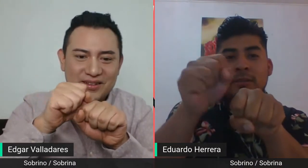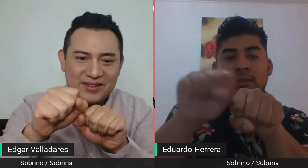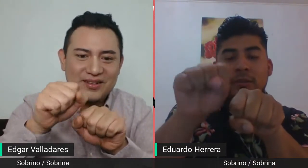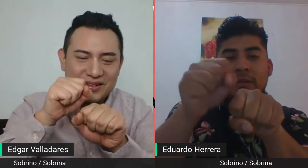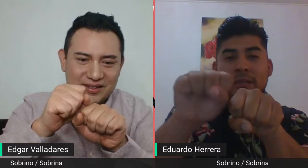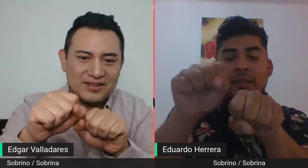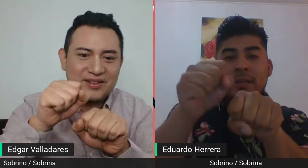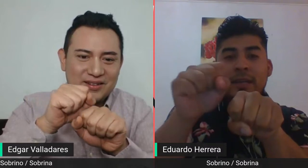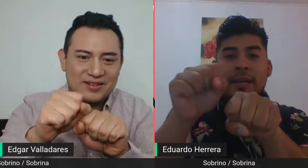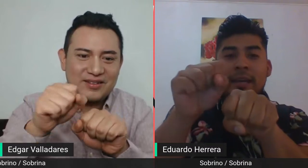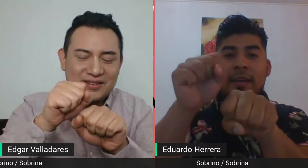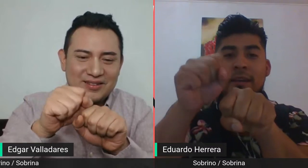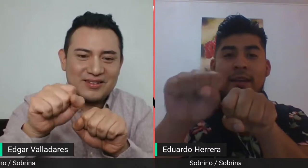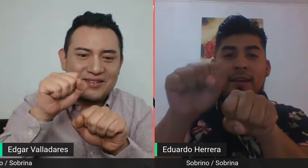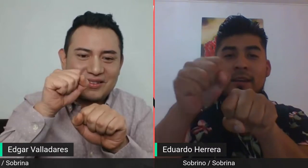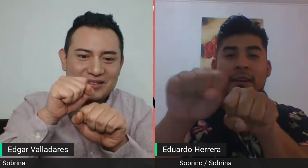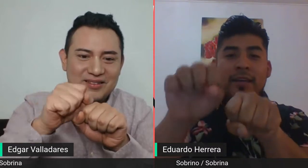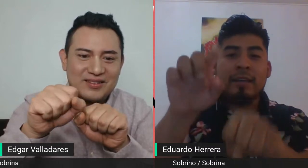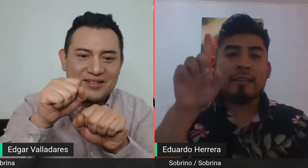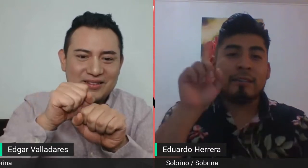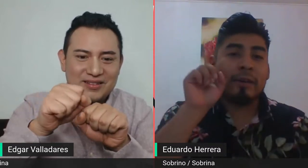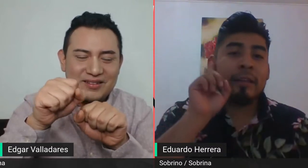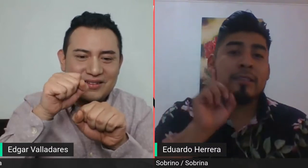Sobrino. Y esto es.